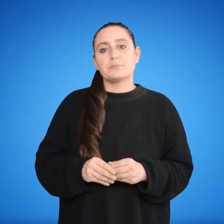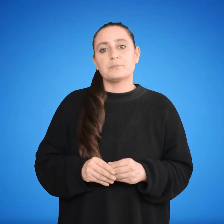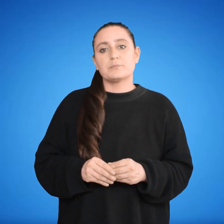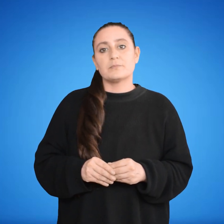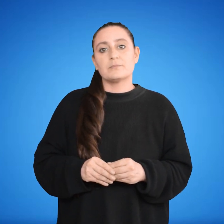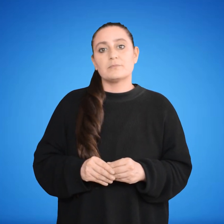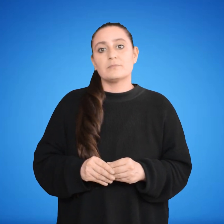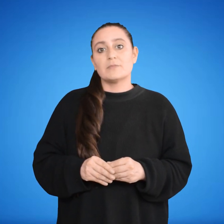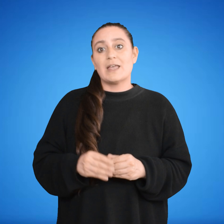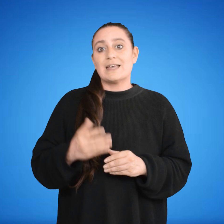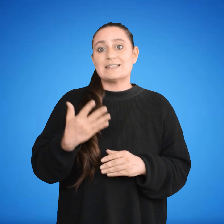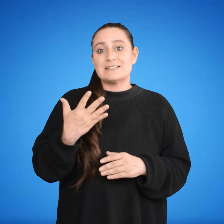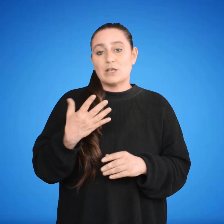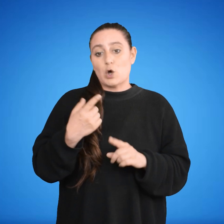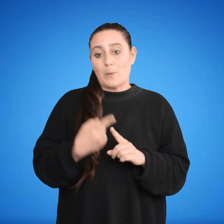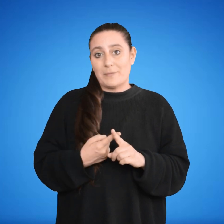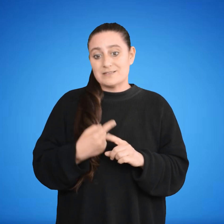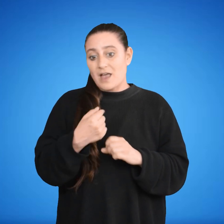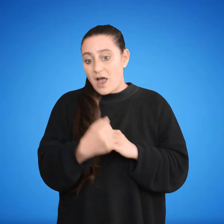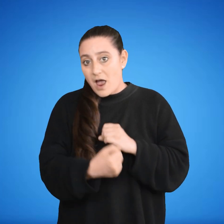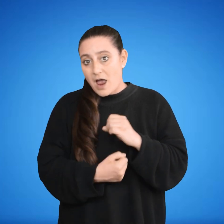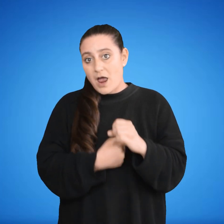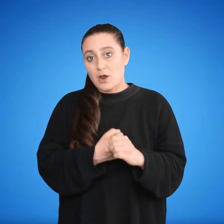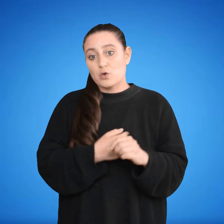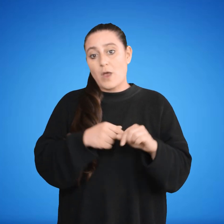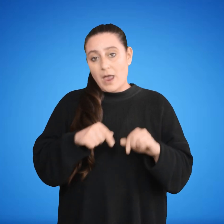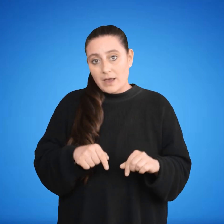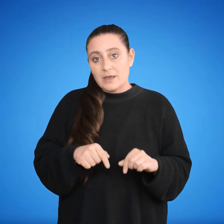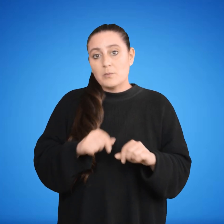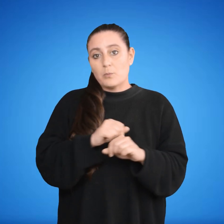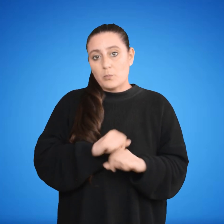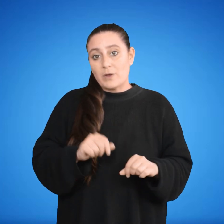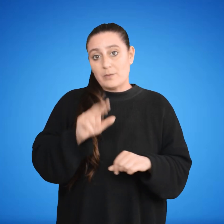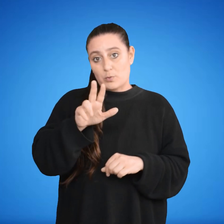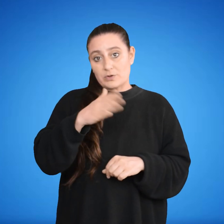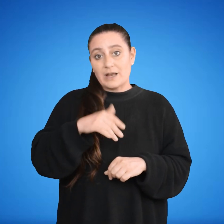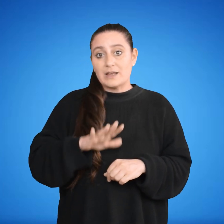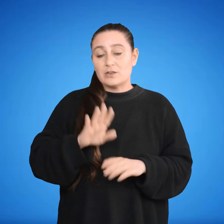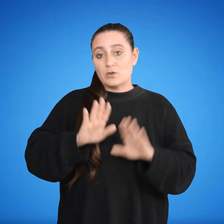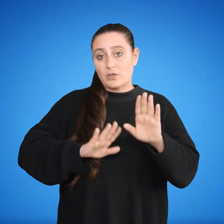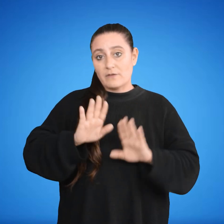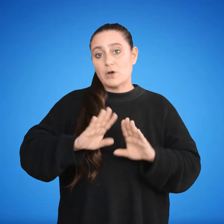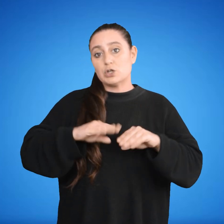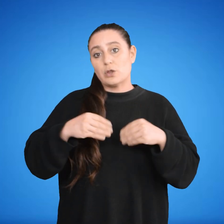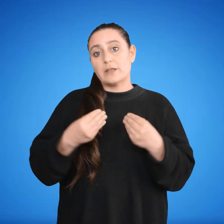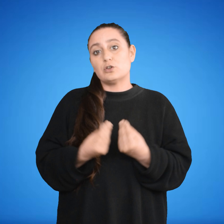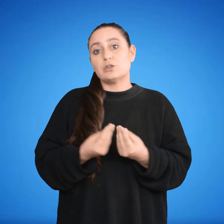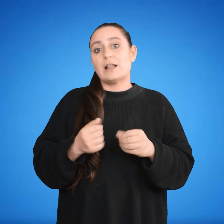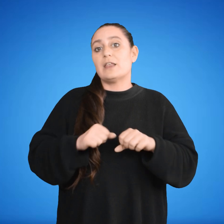Dentro de los cinco primeros meses de cada año podrán establecer, por tres quintos de votos del total de sus componentes,